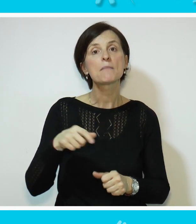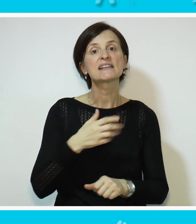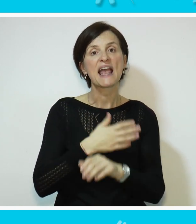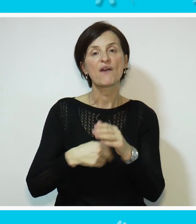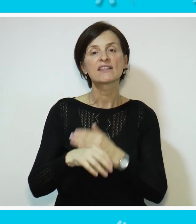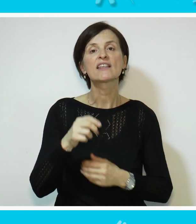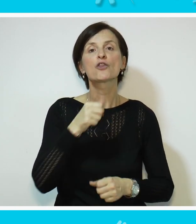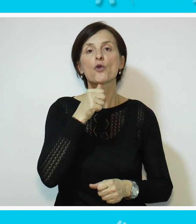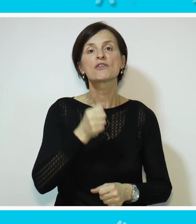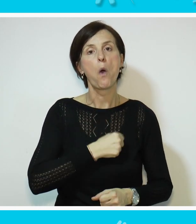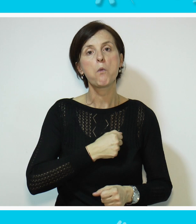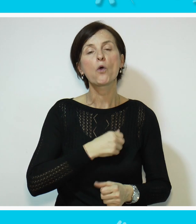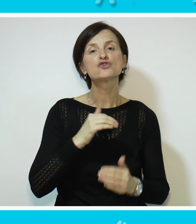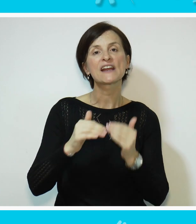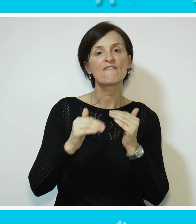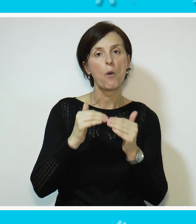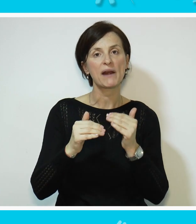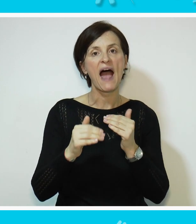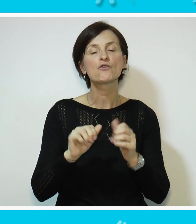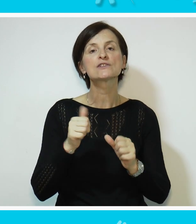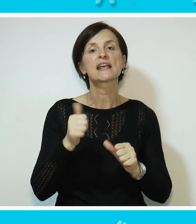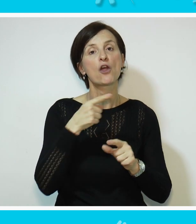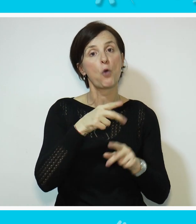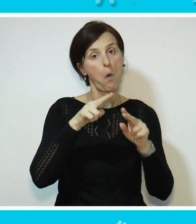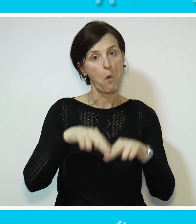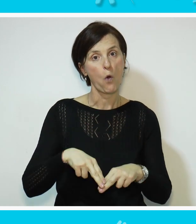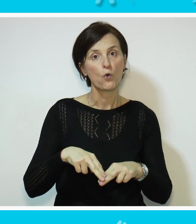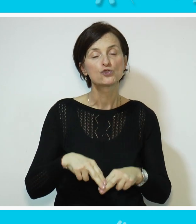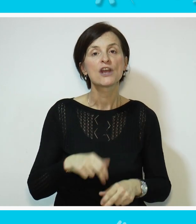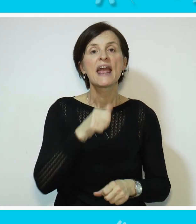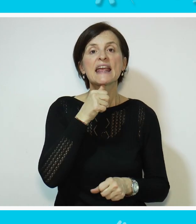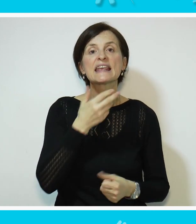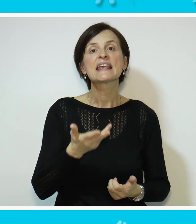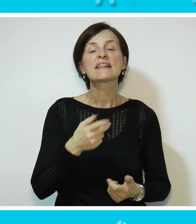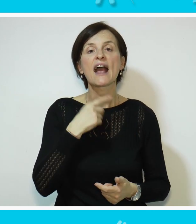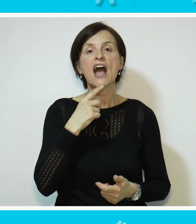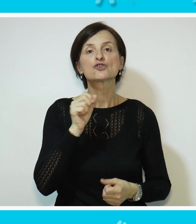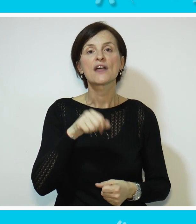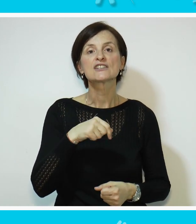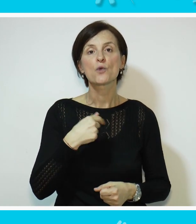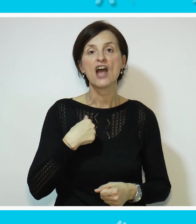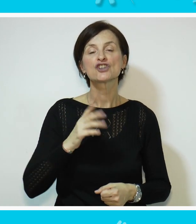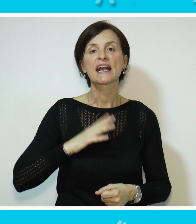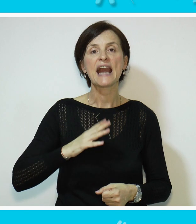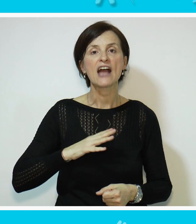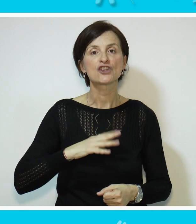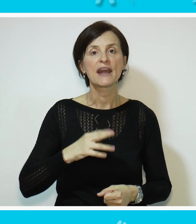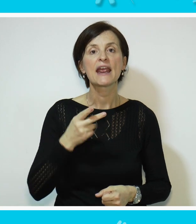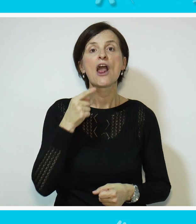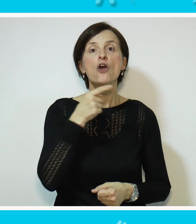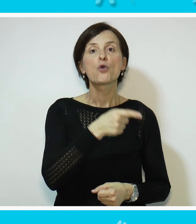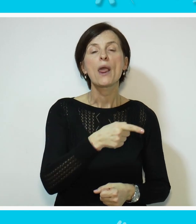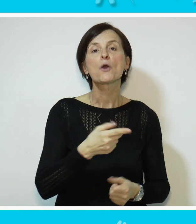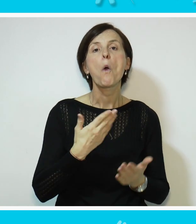invaliditetom. Da ima mogućava ravnopravne uslove svuda da je to moguće. A naravno da su naši građani sa